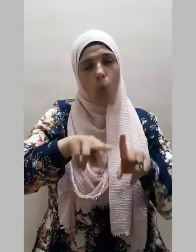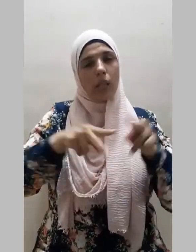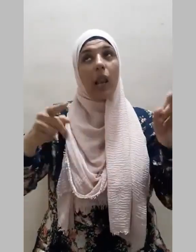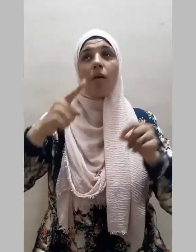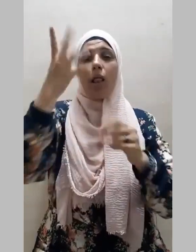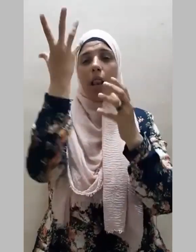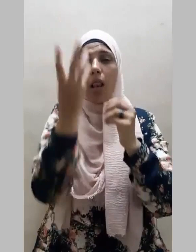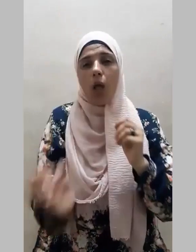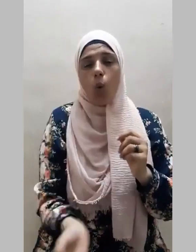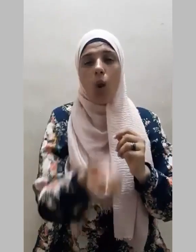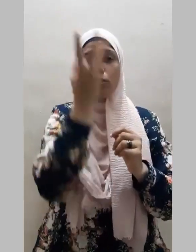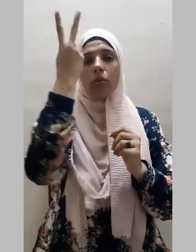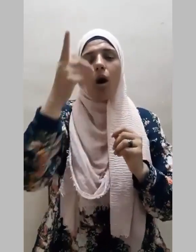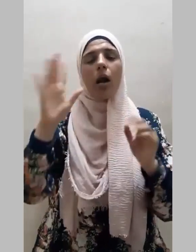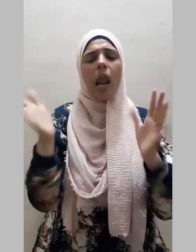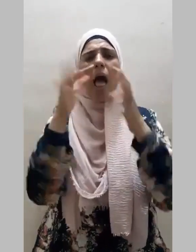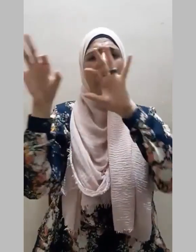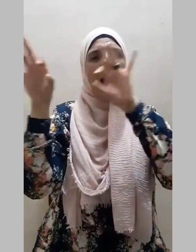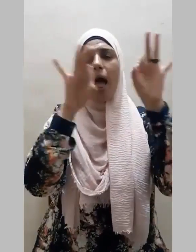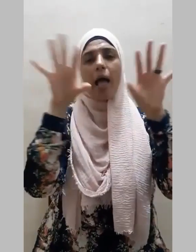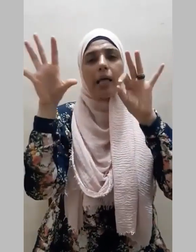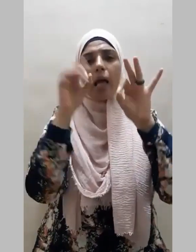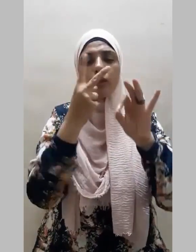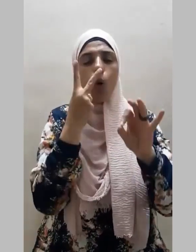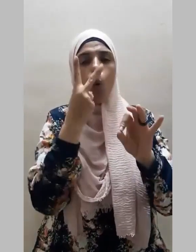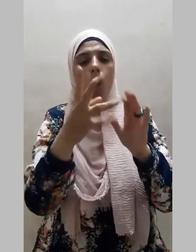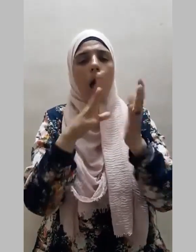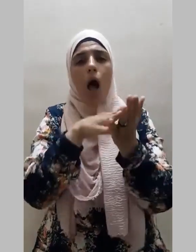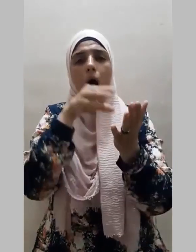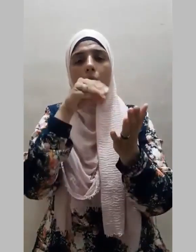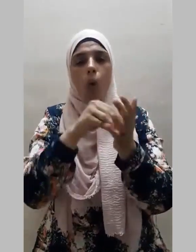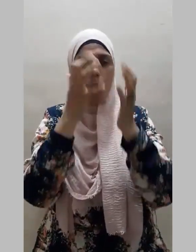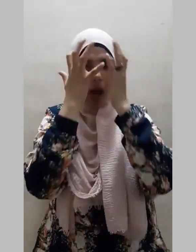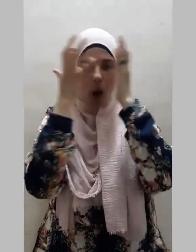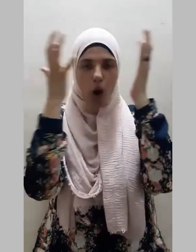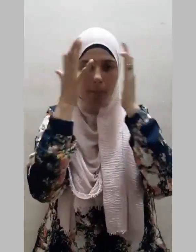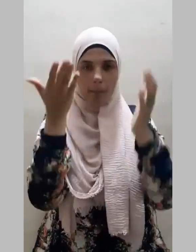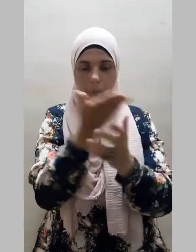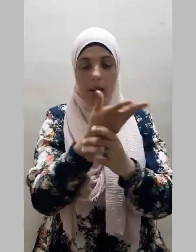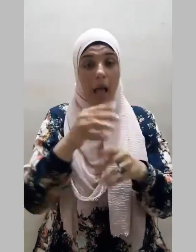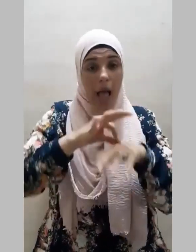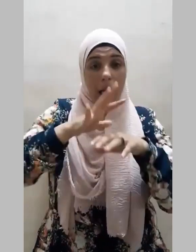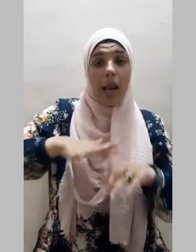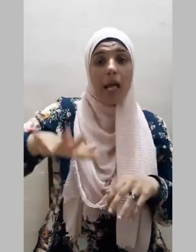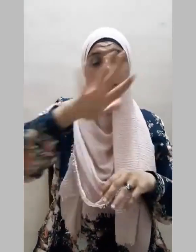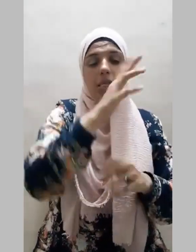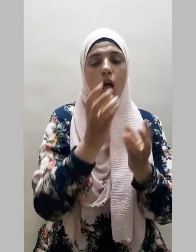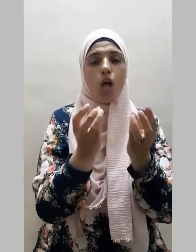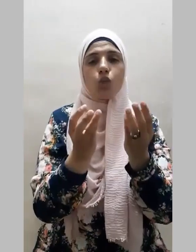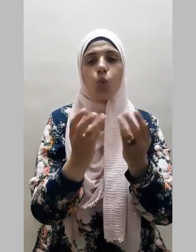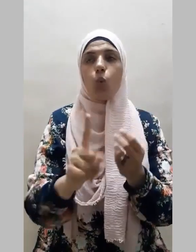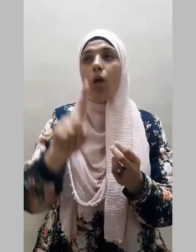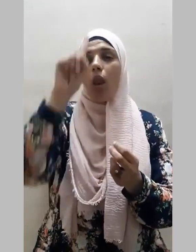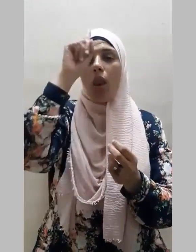والنهار لآيات لأولي الألباب الذين يذكرون الله قياما